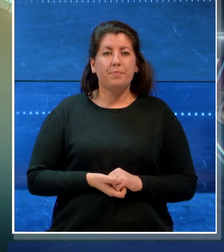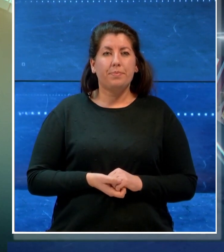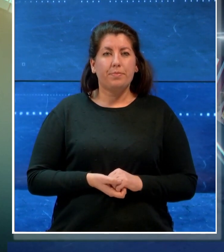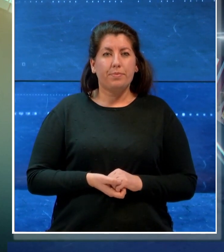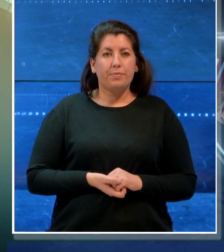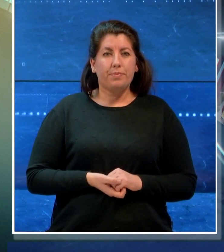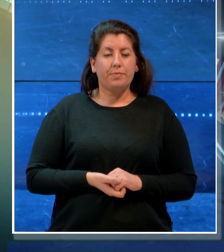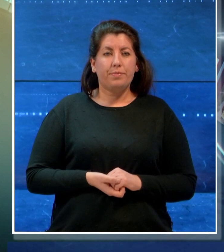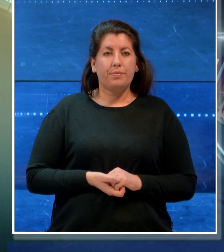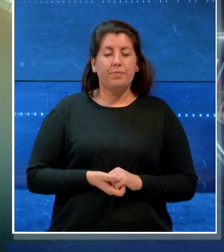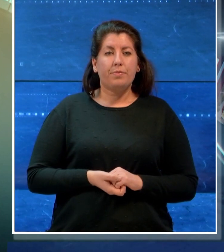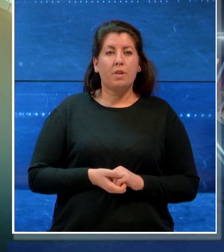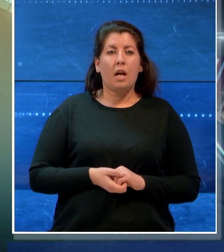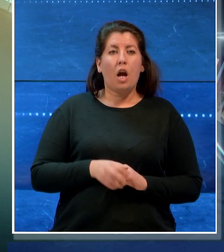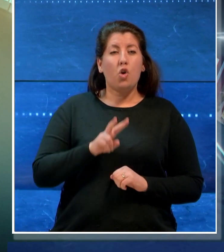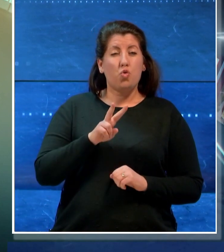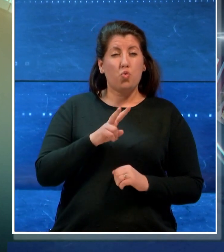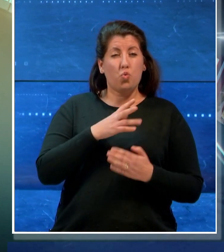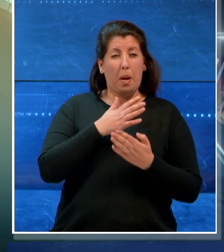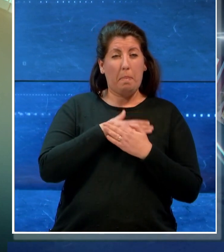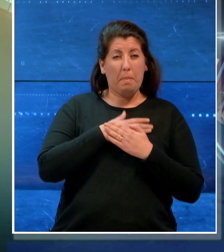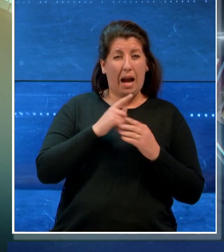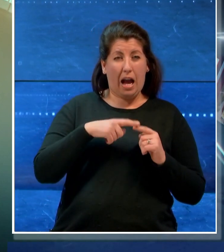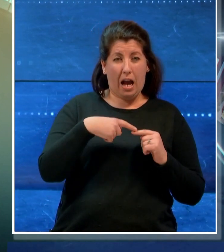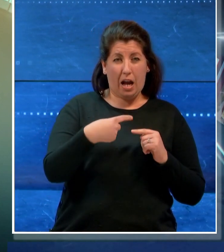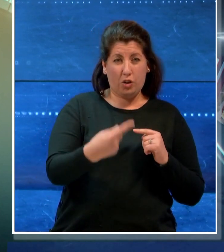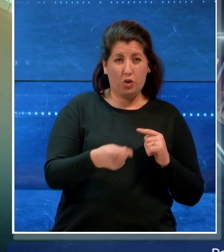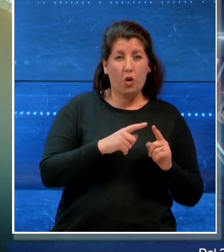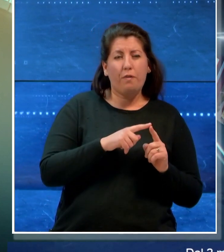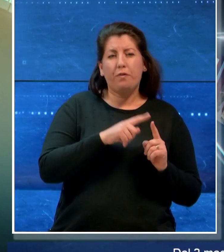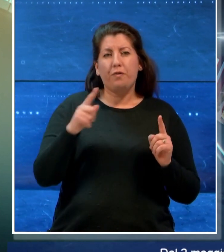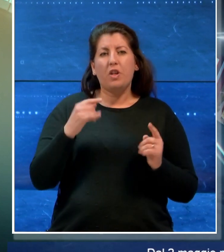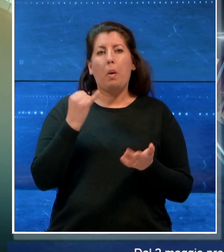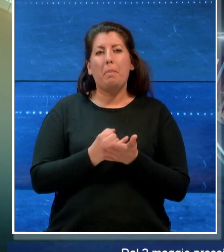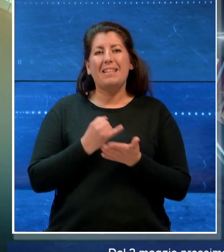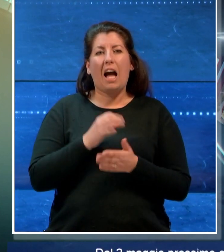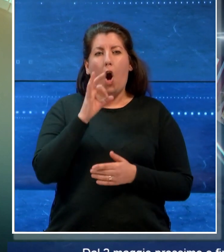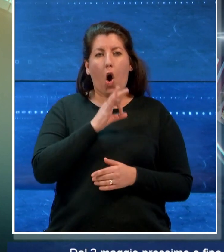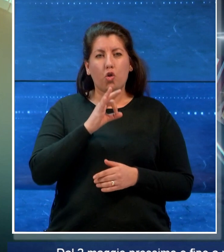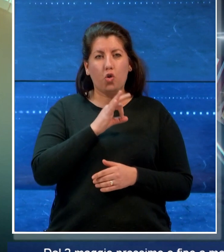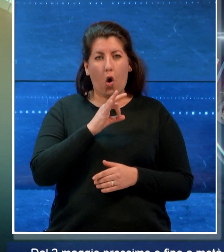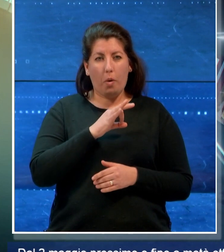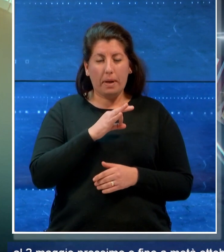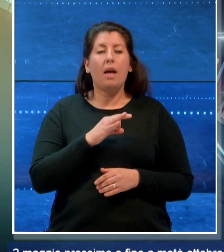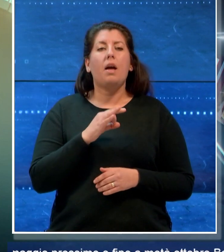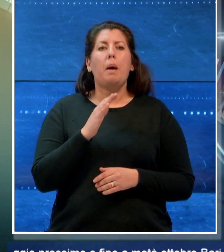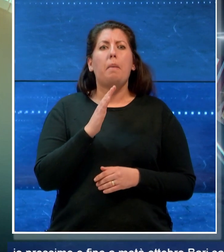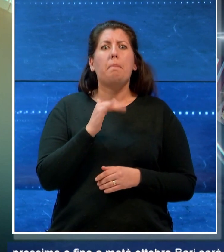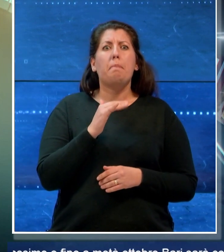dal 2 maggio prossimo e fino a metà ottobre Bari sarà